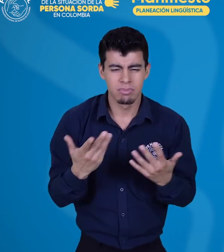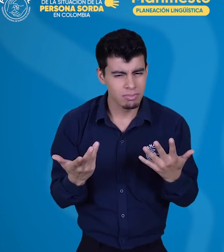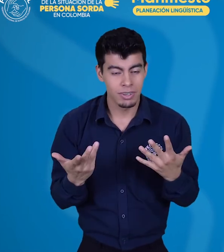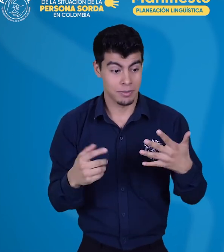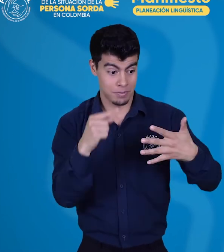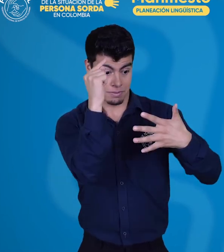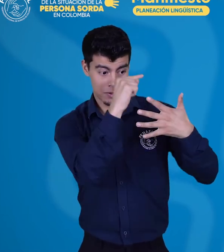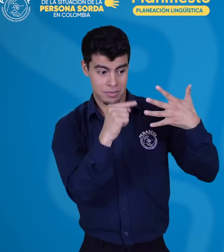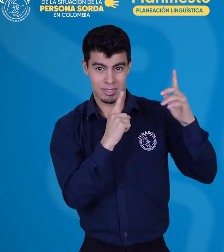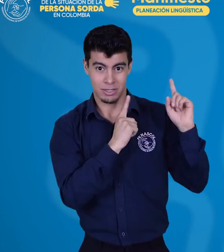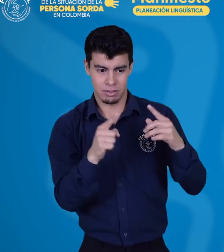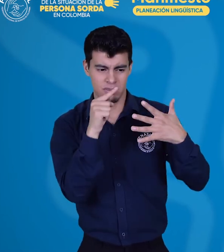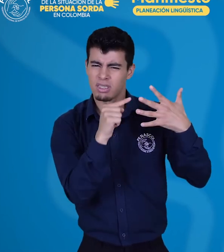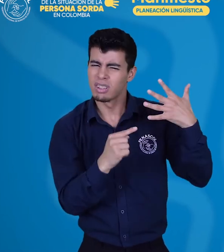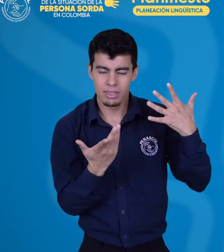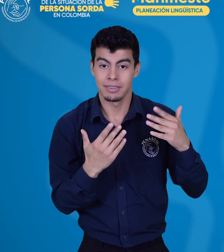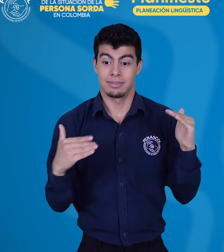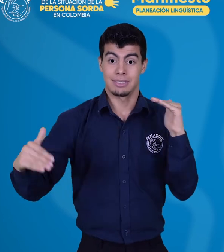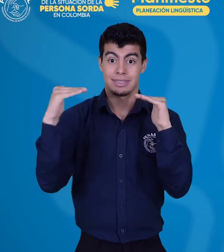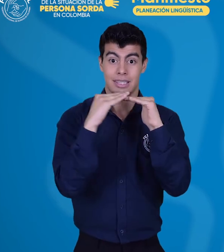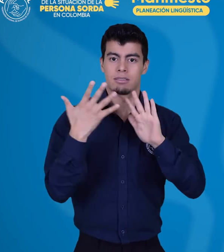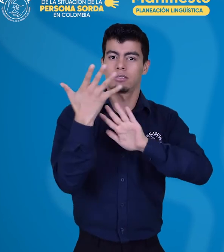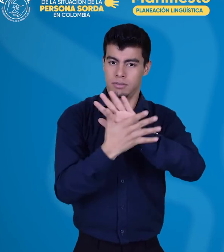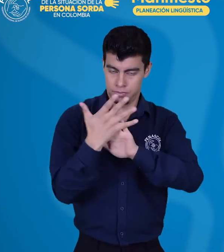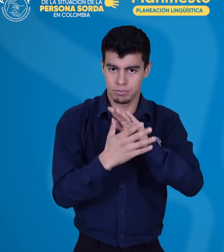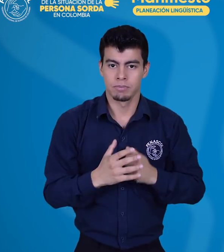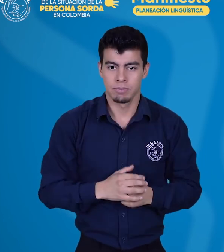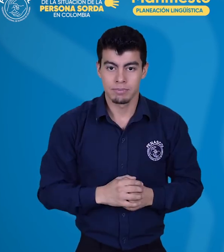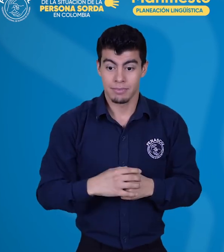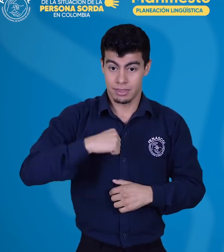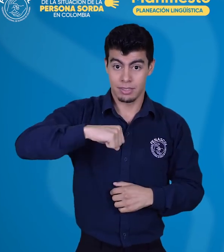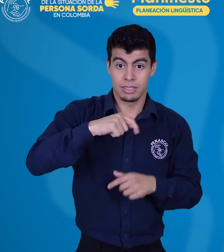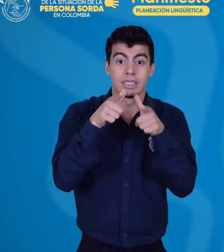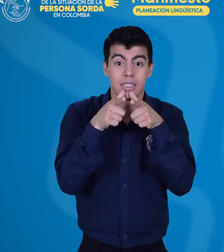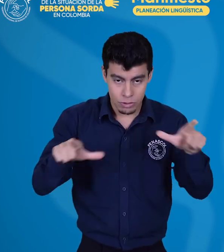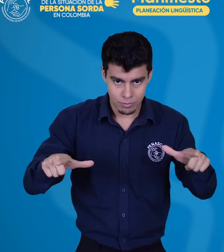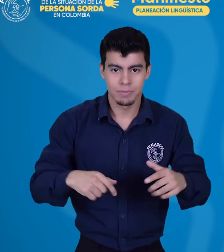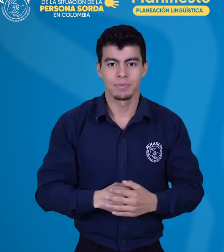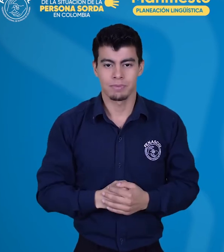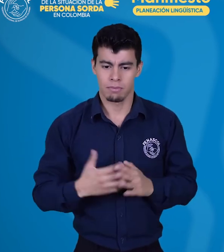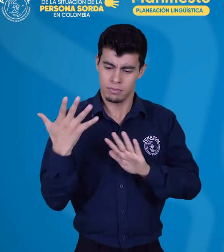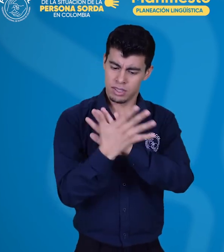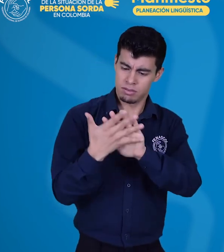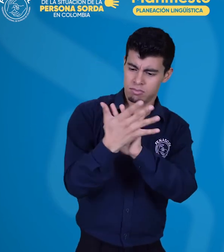cultural unificador e identitario, sin por ello desconocer la diversidad